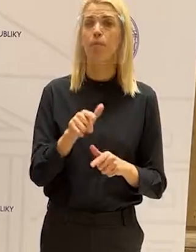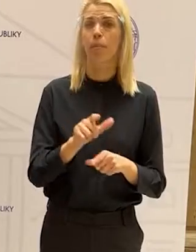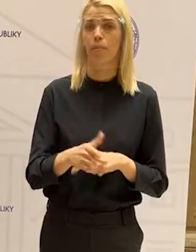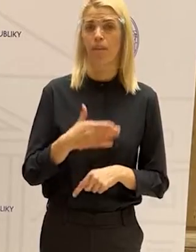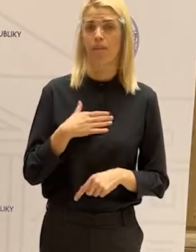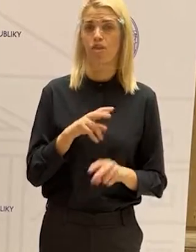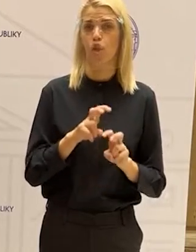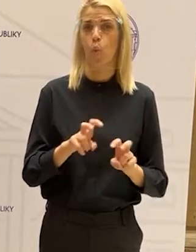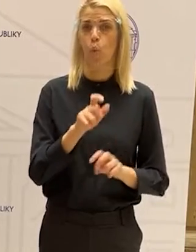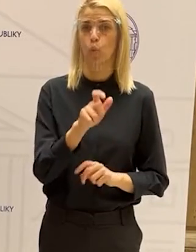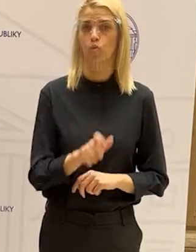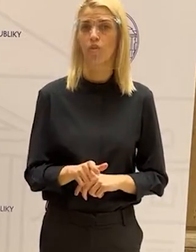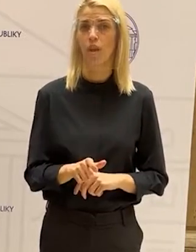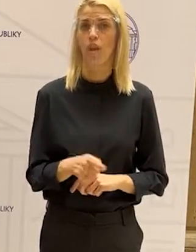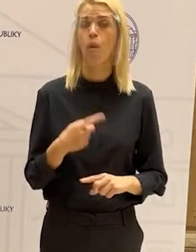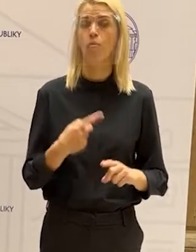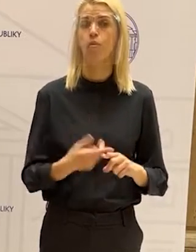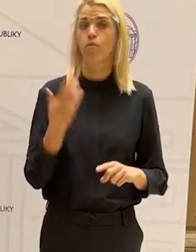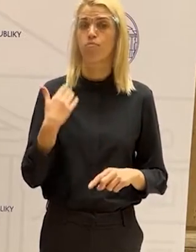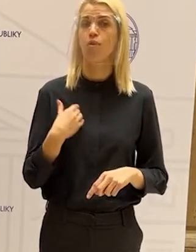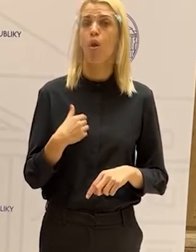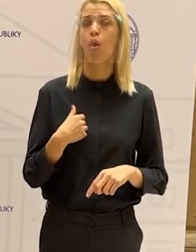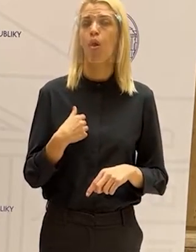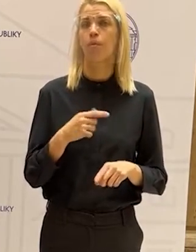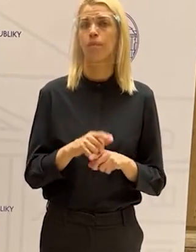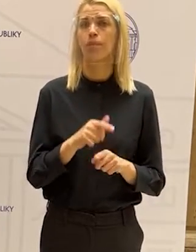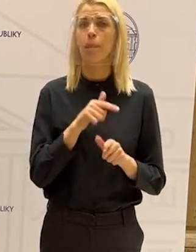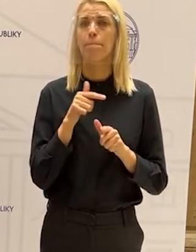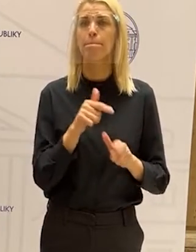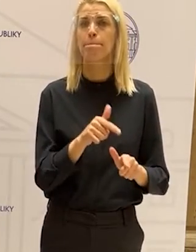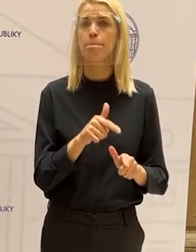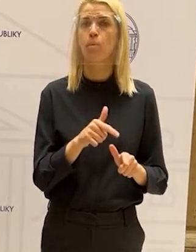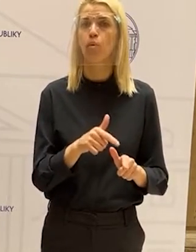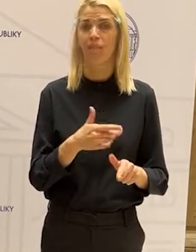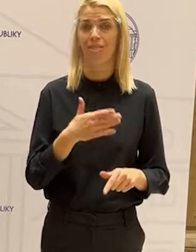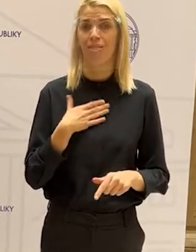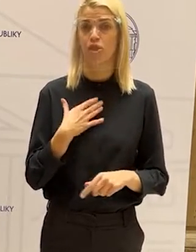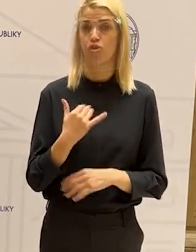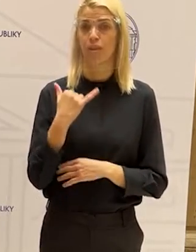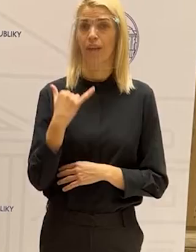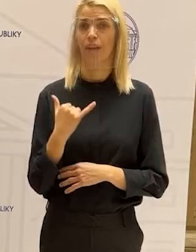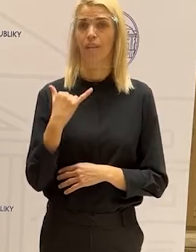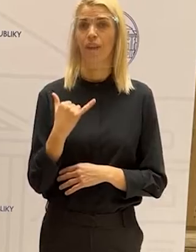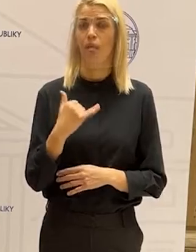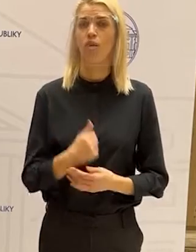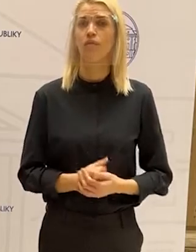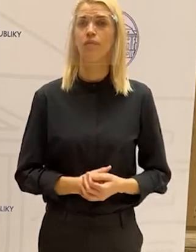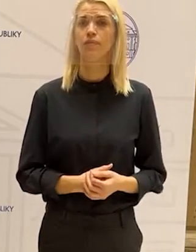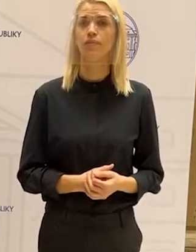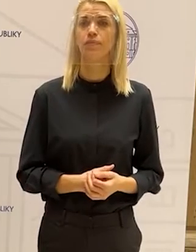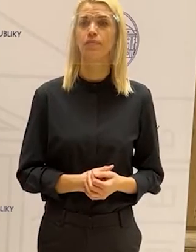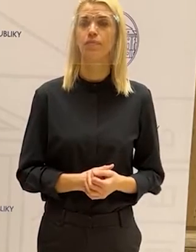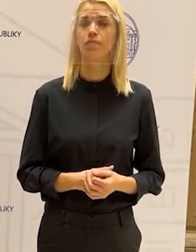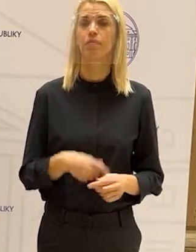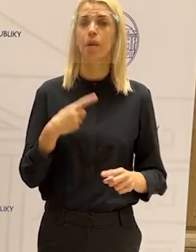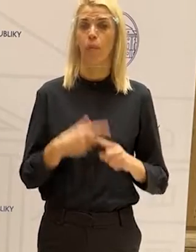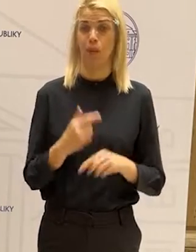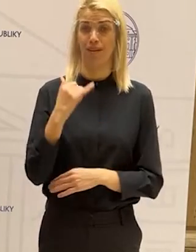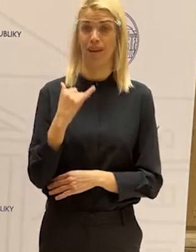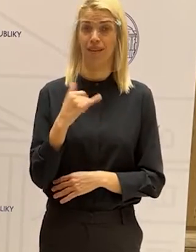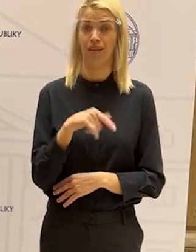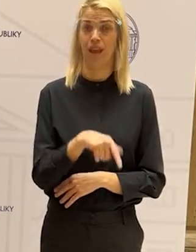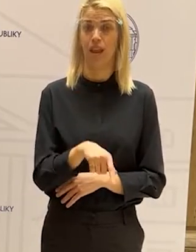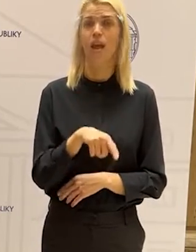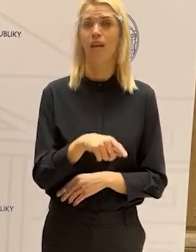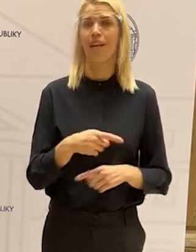pre našich učiteľov. Ja som vyslovila aj podporu alebo v rámci funkčního vzdielávania našich riaditeľov. Čo sa týka riaditeľov,